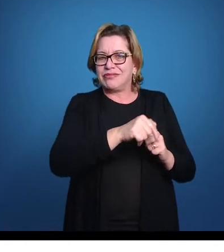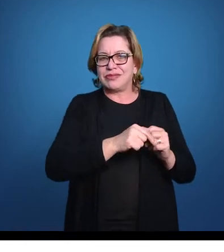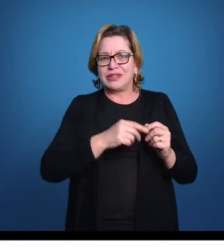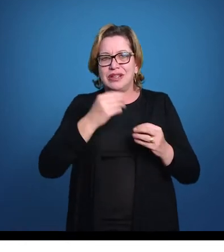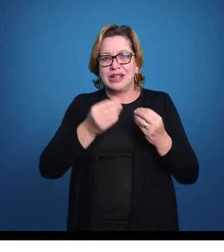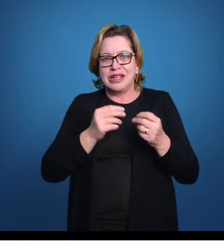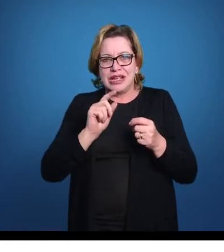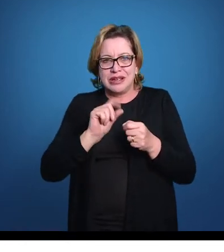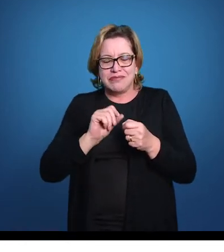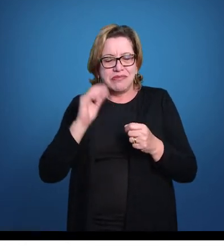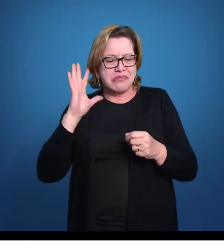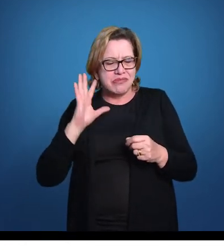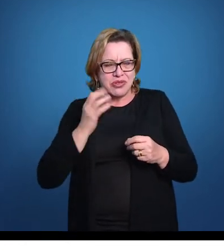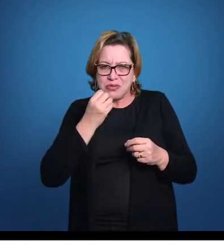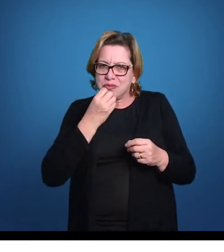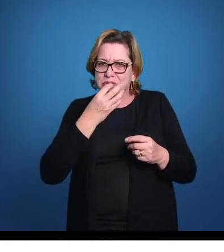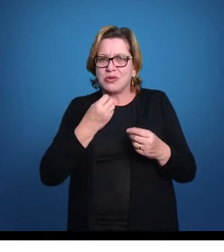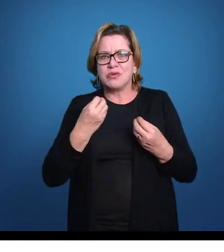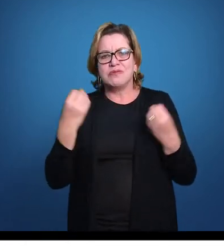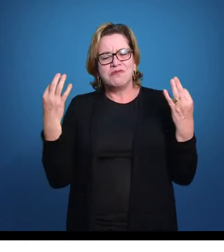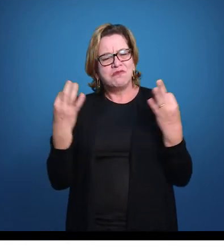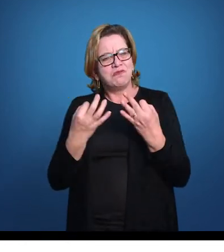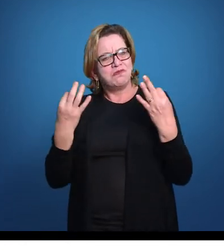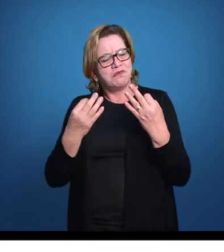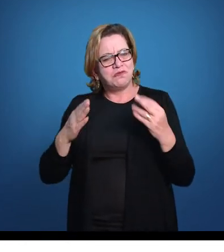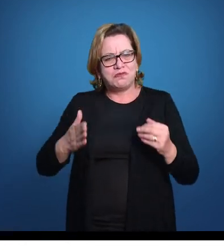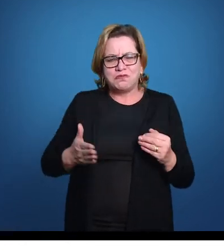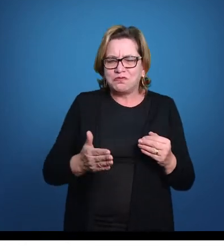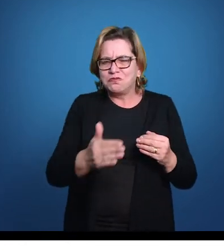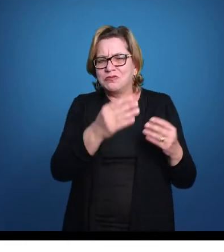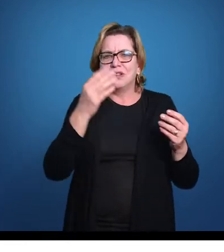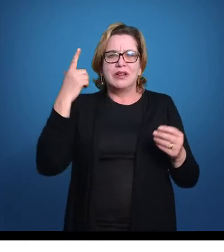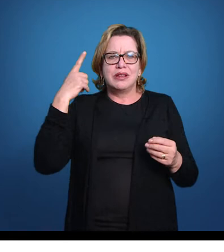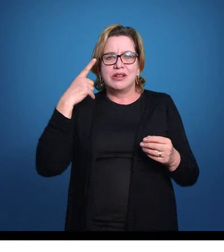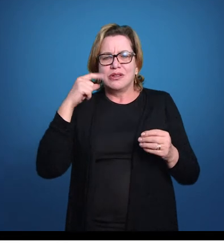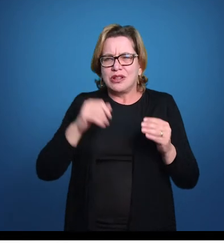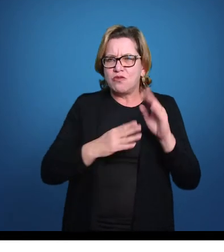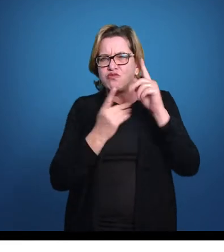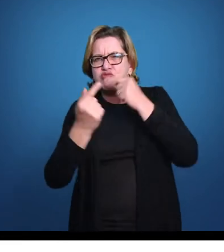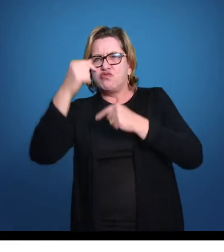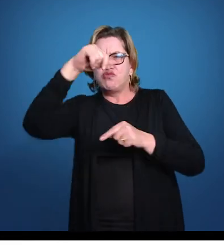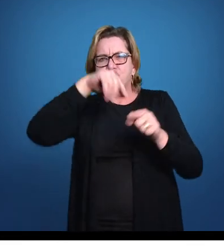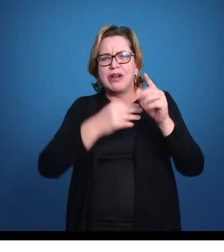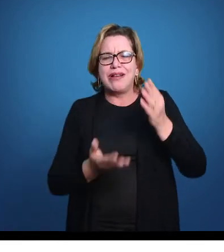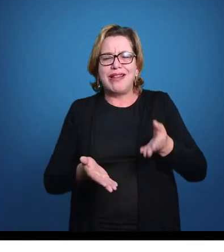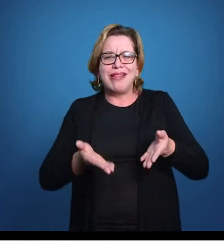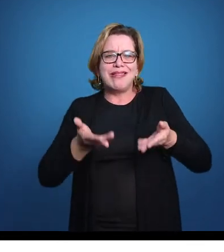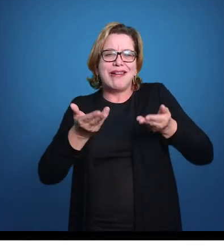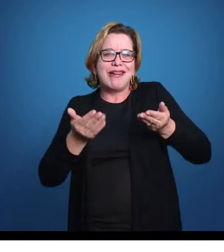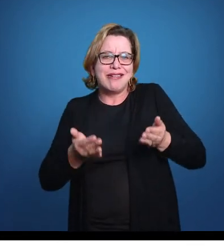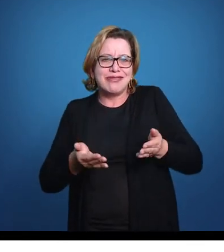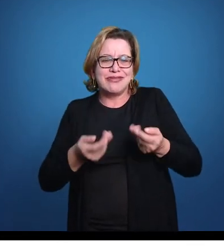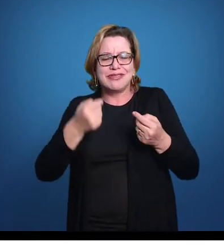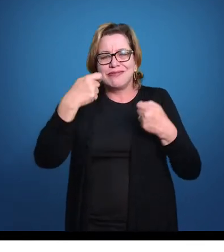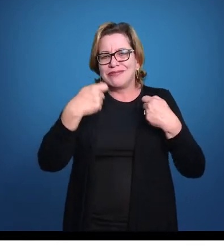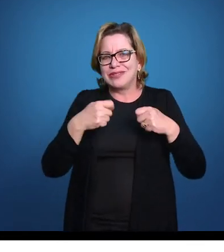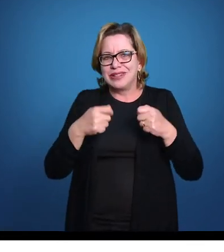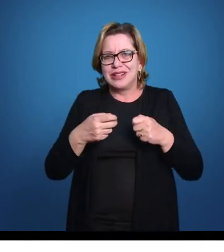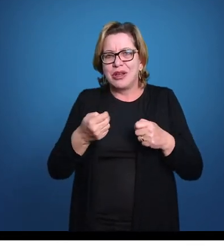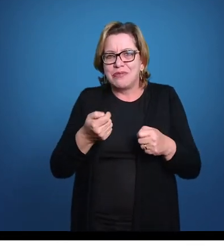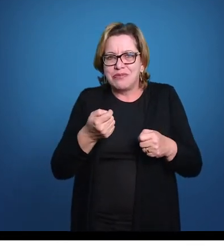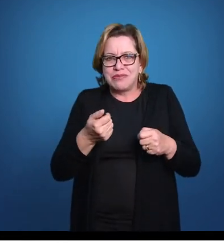gera, é muito eficiente para a natação, ela consegue fazer várias manobras, é muito leve, precisa de muito pouca